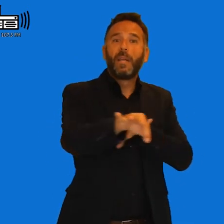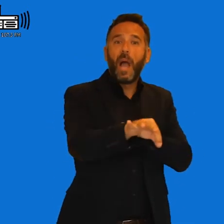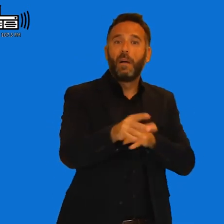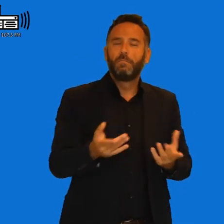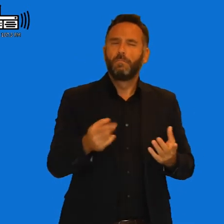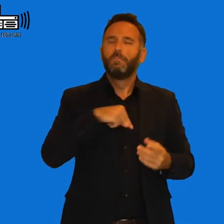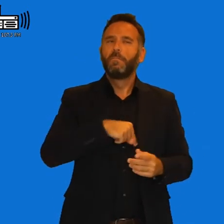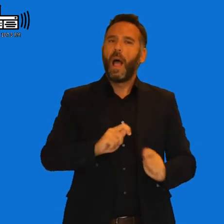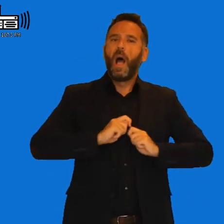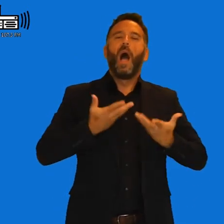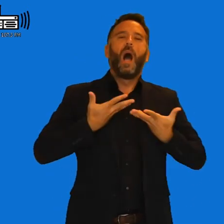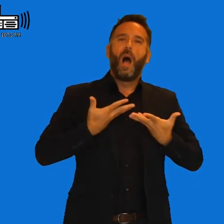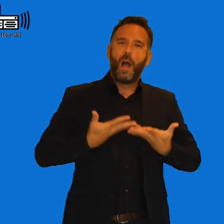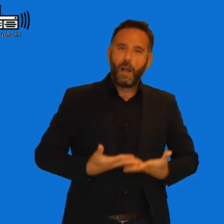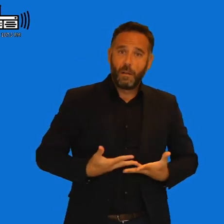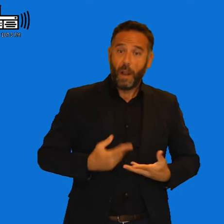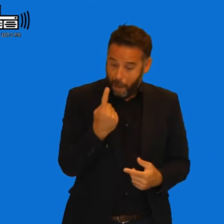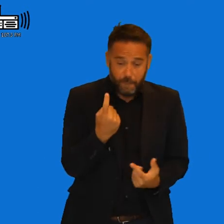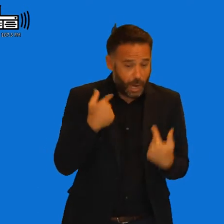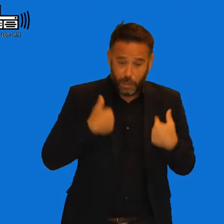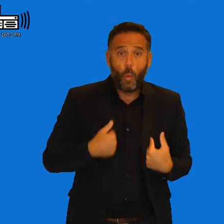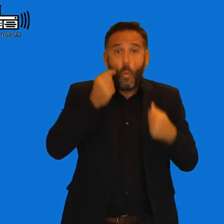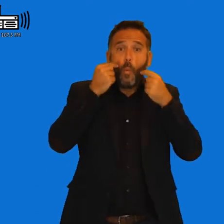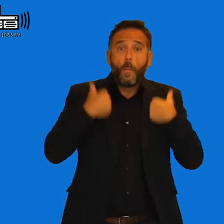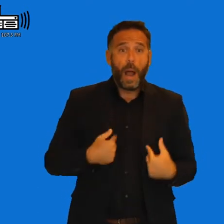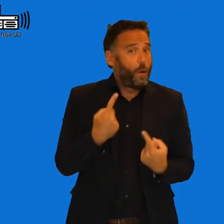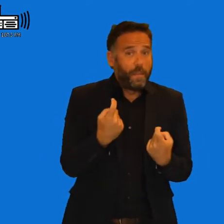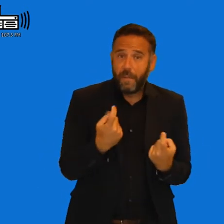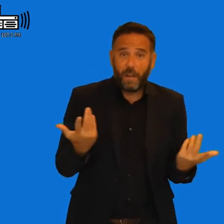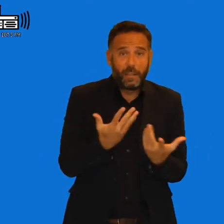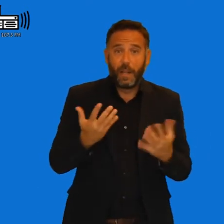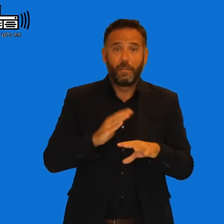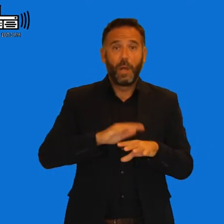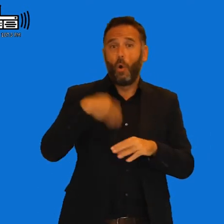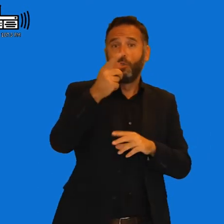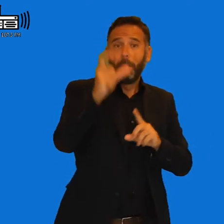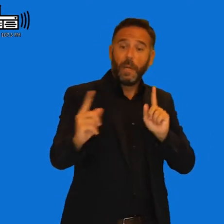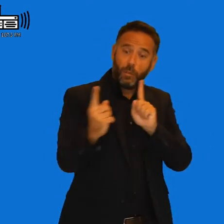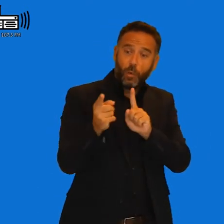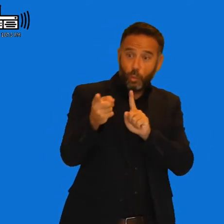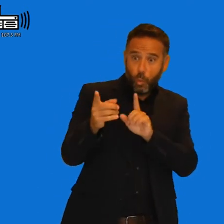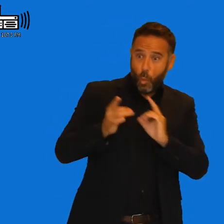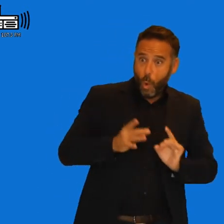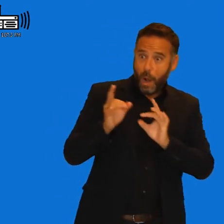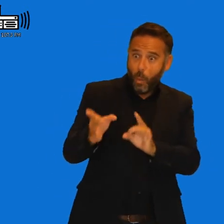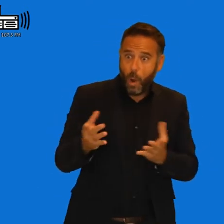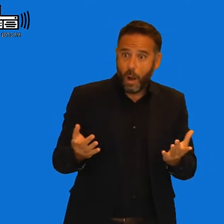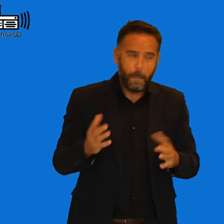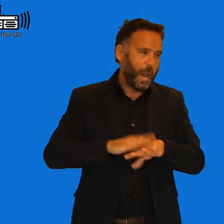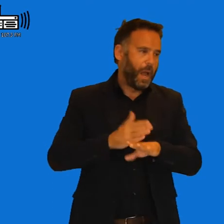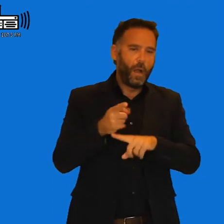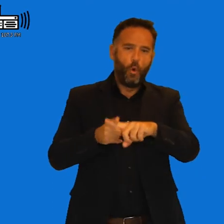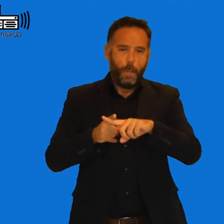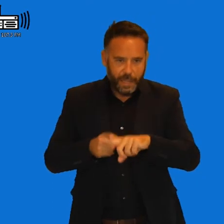Que eso ayuda mucho y une y además que se necesita, que el ser humano es que lo necesita. Es que necesitamos, exactamente, de otras personas para compartir esa afición que tenemos o